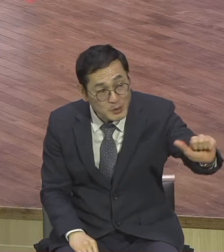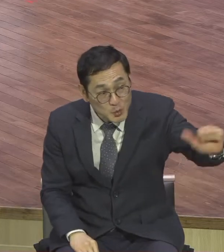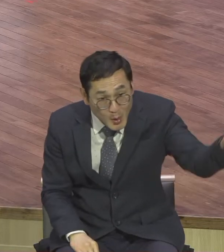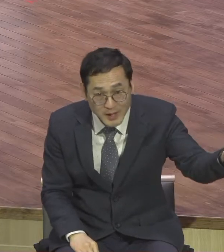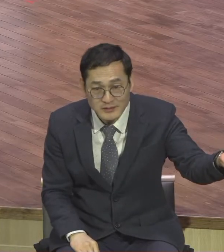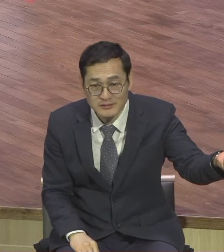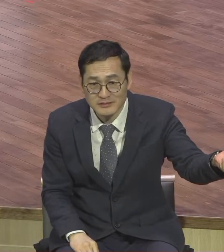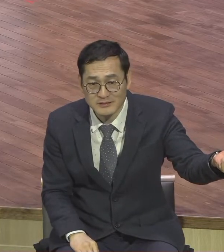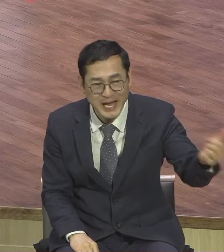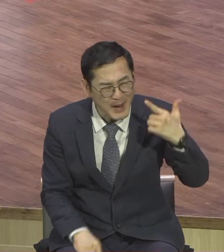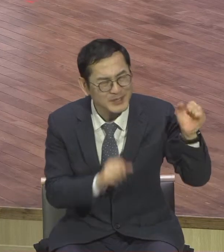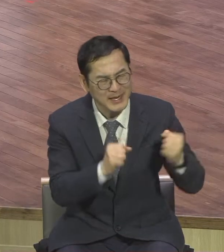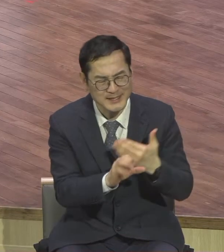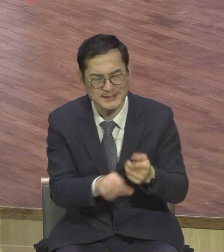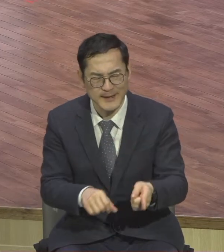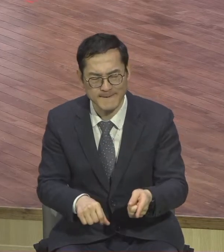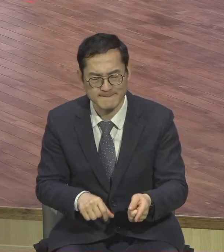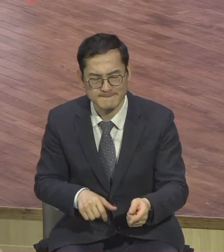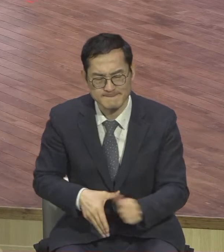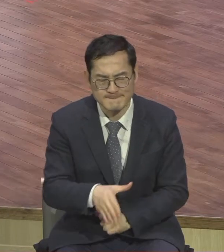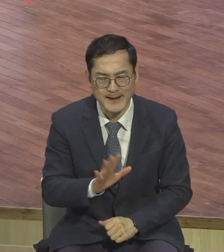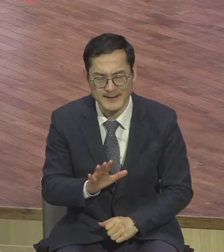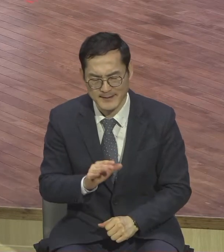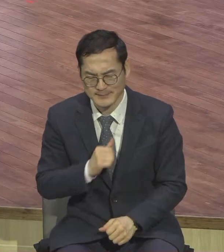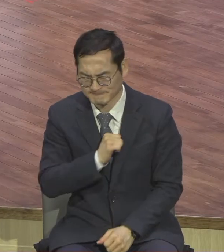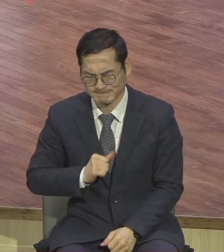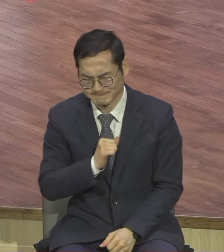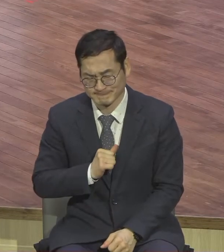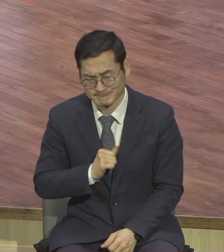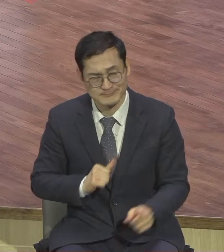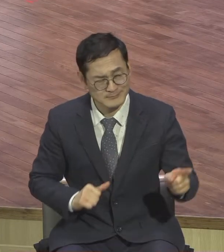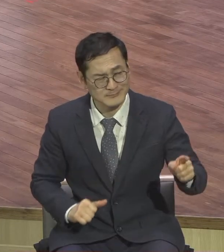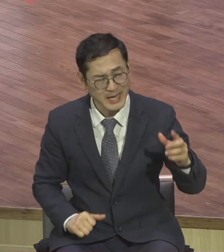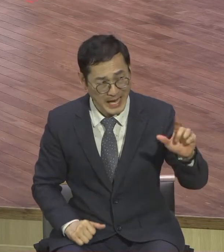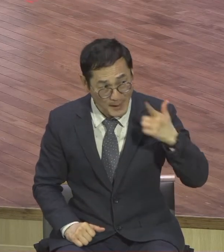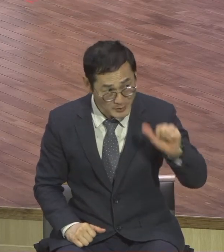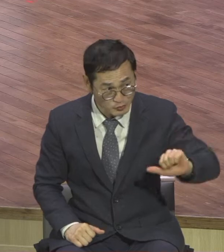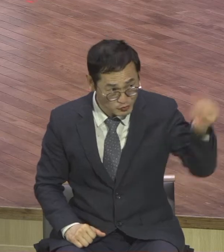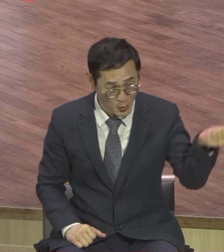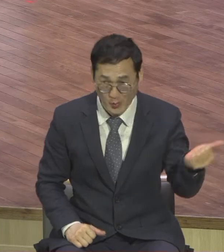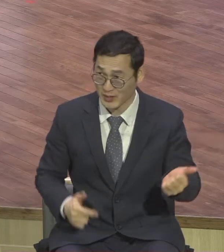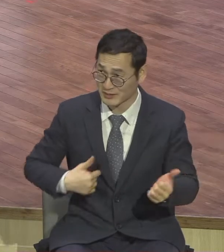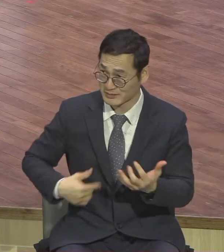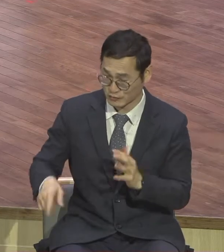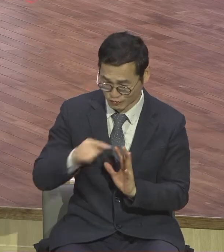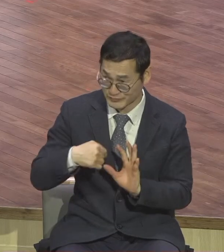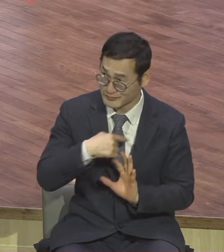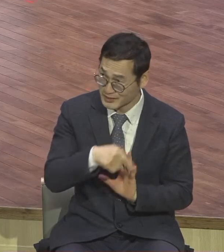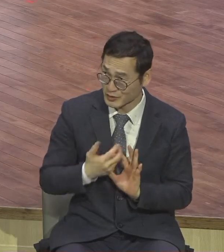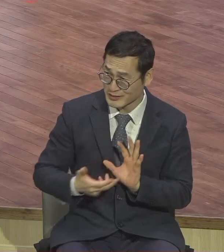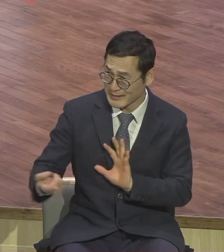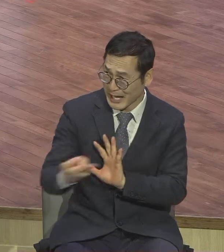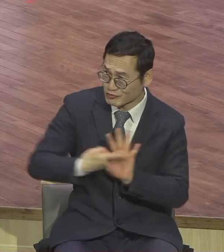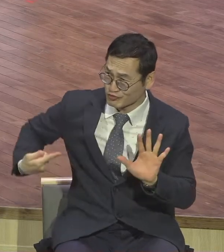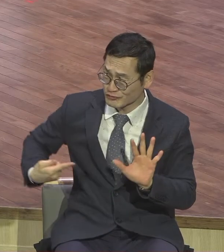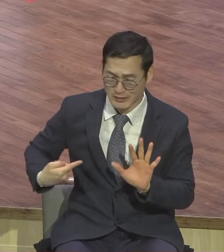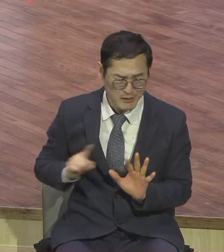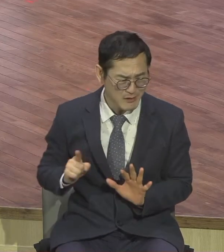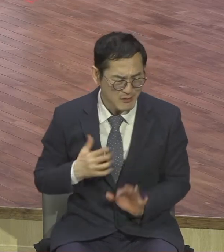자기를 죽이려 했던 이 형들이 그냥 벌벌 떨고 있습니다 그때 요셉이 형들을 모아놓고